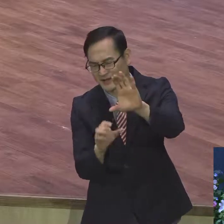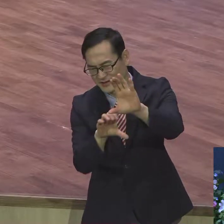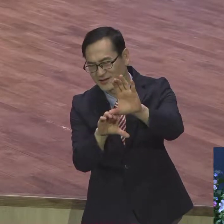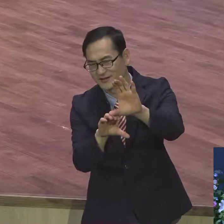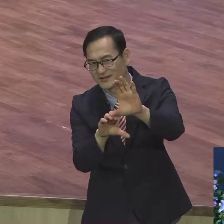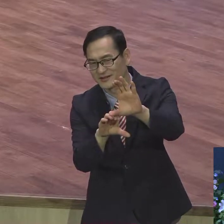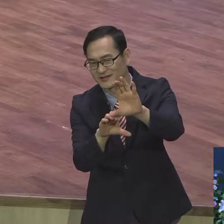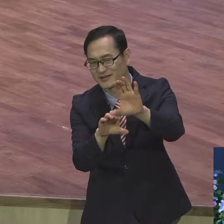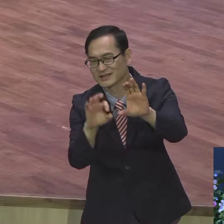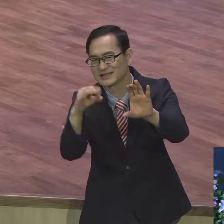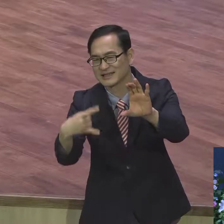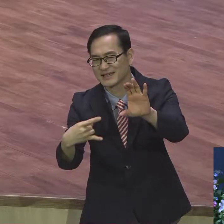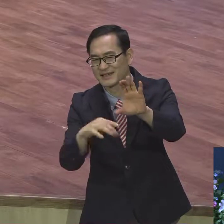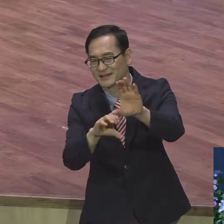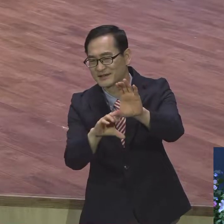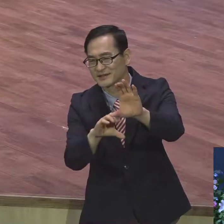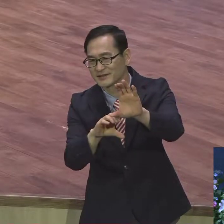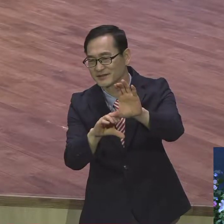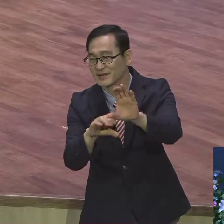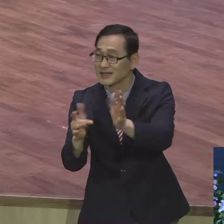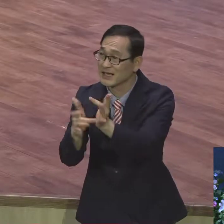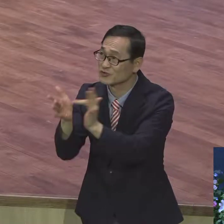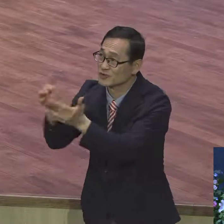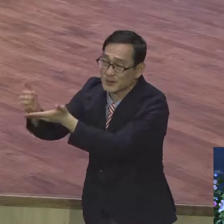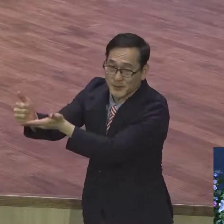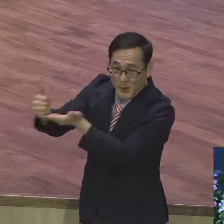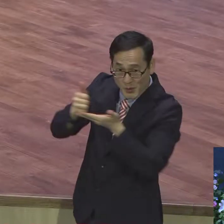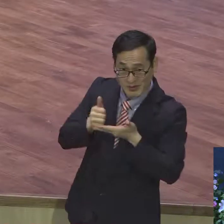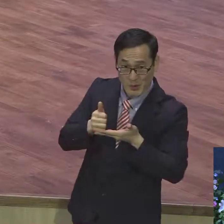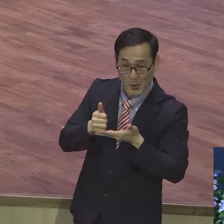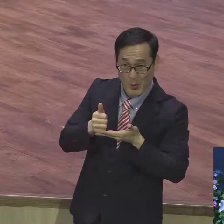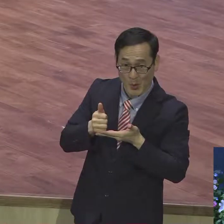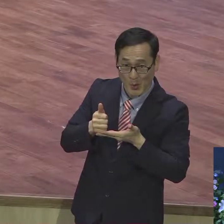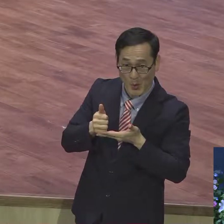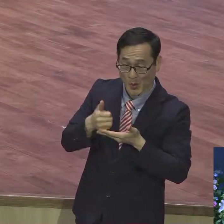양이신 예수 그리스도를 내가 모시고 내 위에 모시고 내 위에